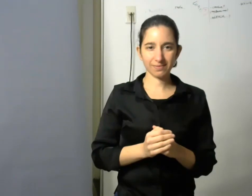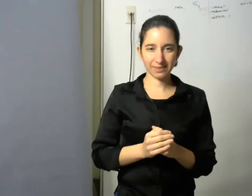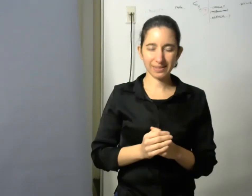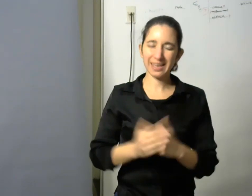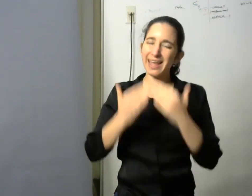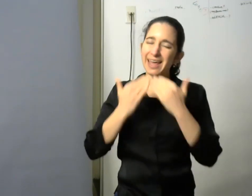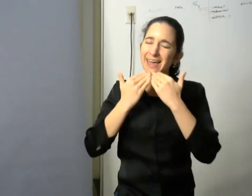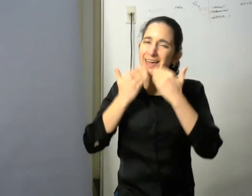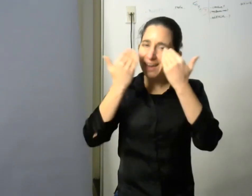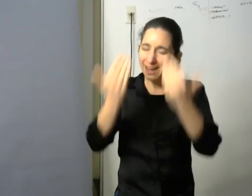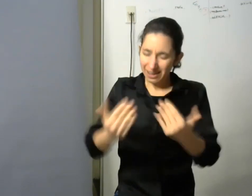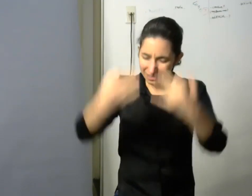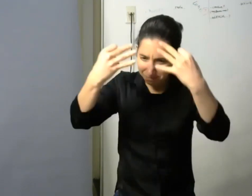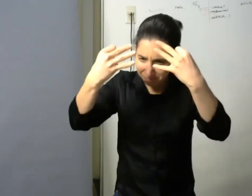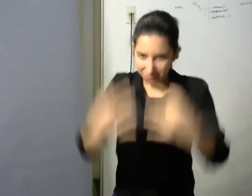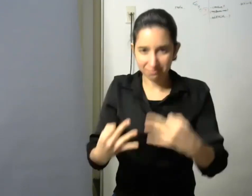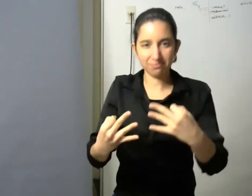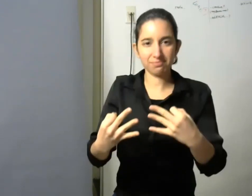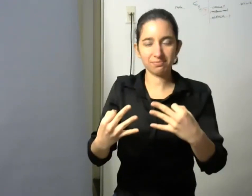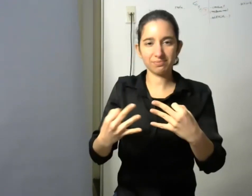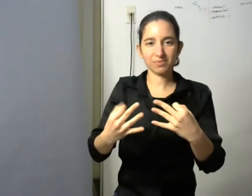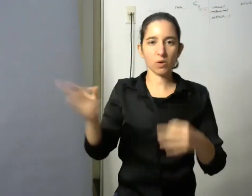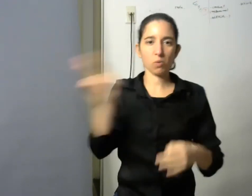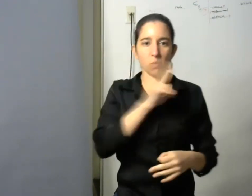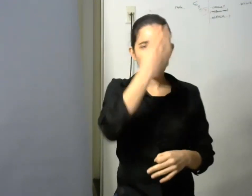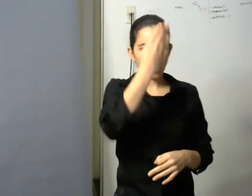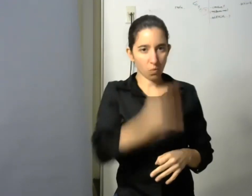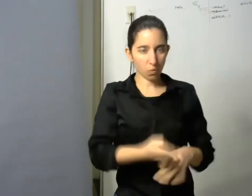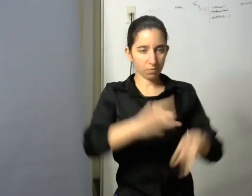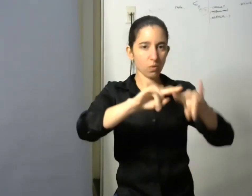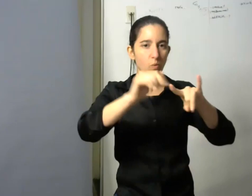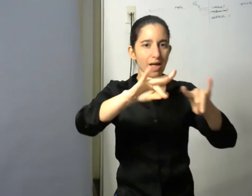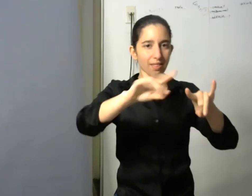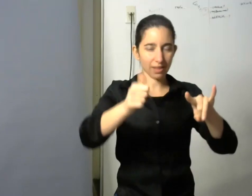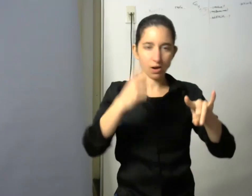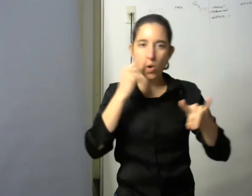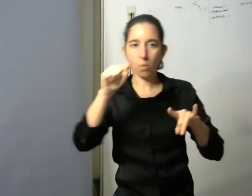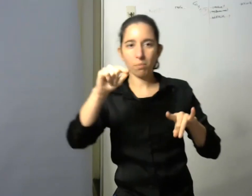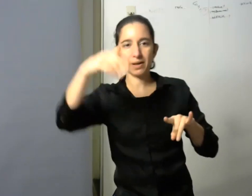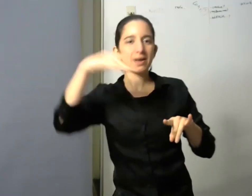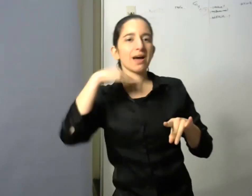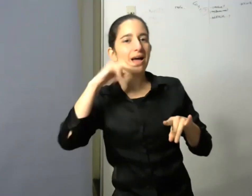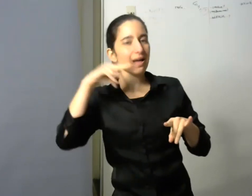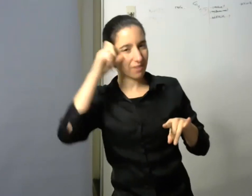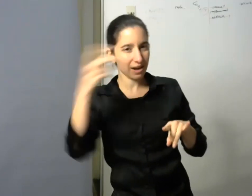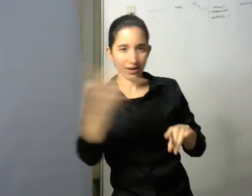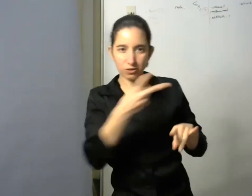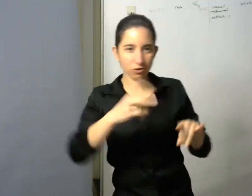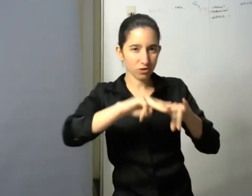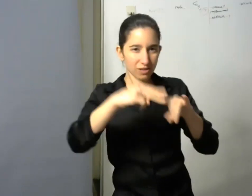a Wanda y a Javier Moscoso que están en el equipo técnico y que nos acompañaron en todo este